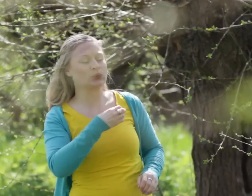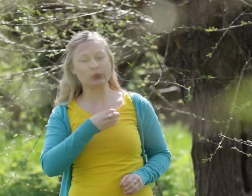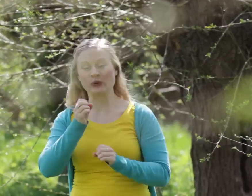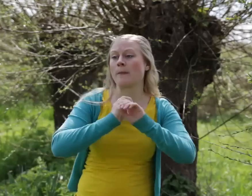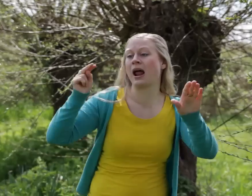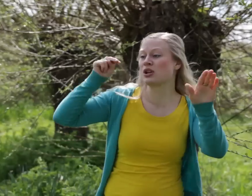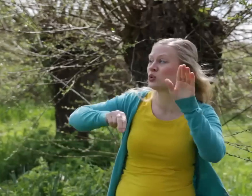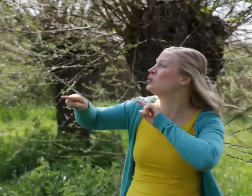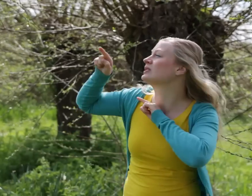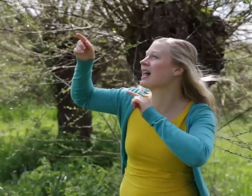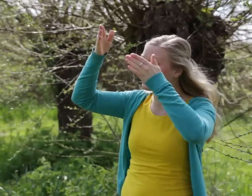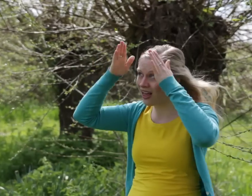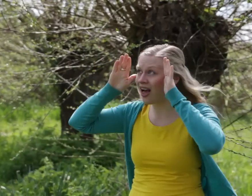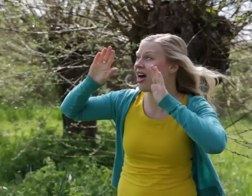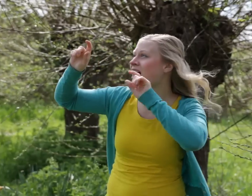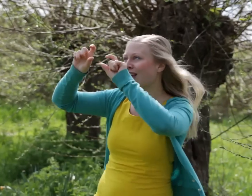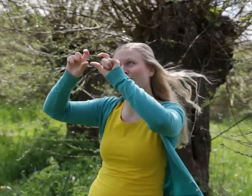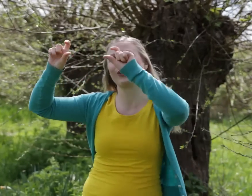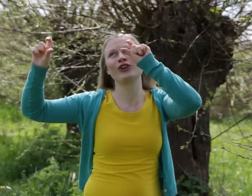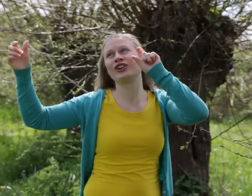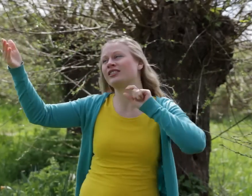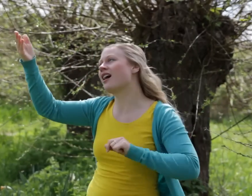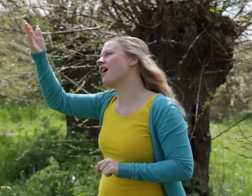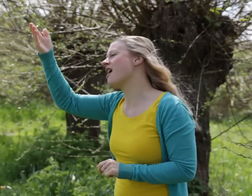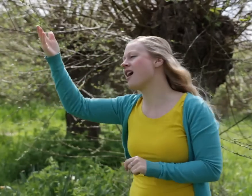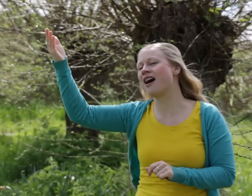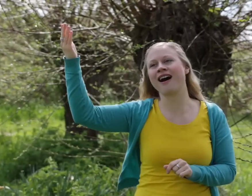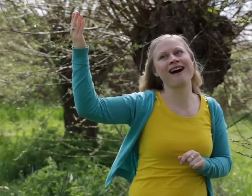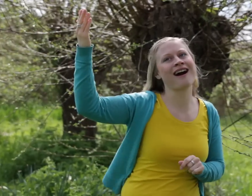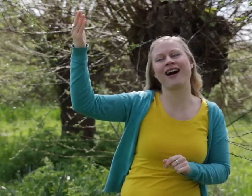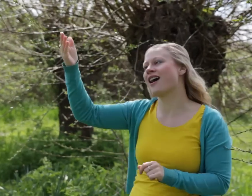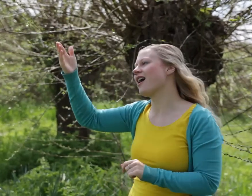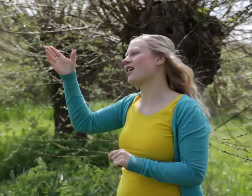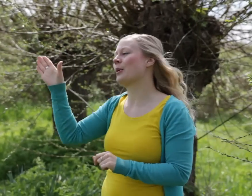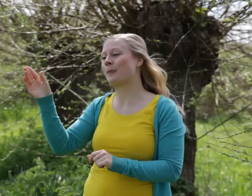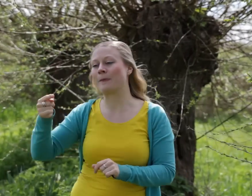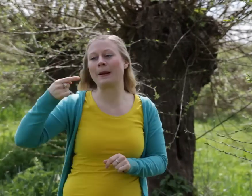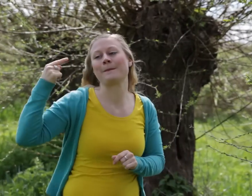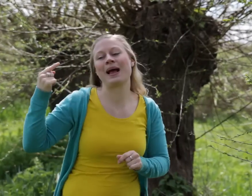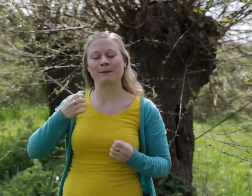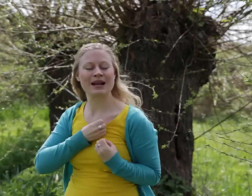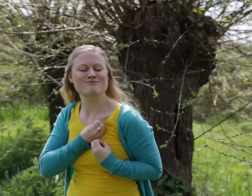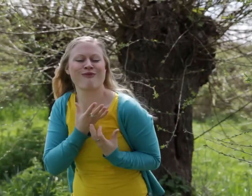Ruist u zijn mijn heilige naam Met meer